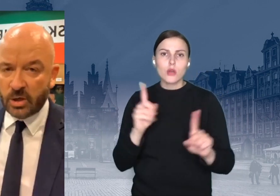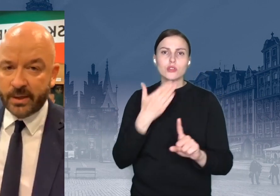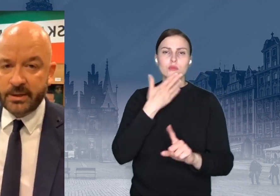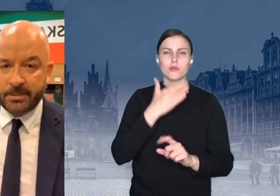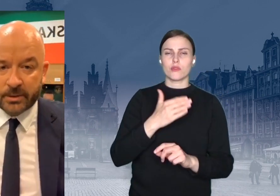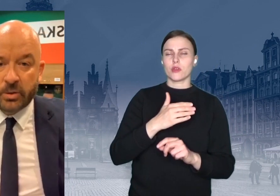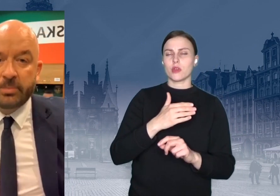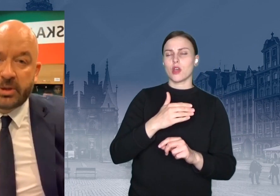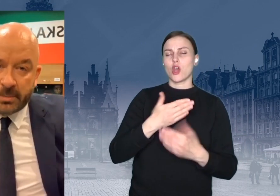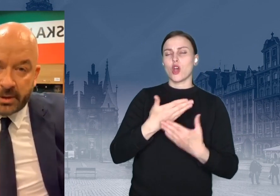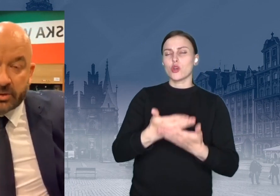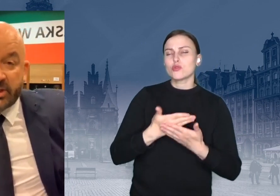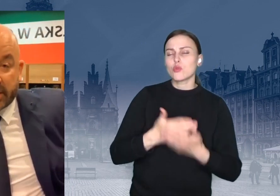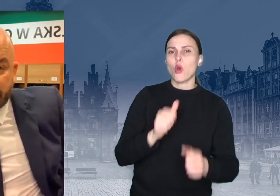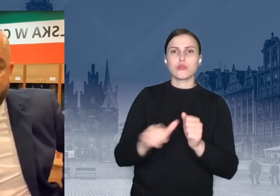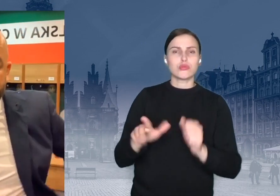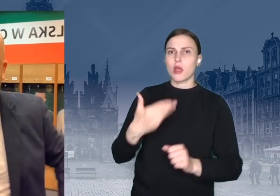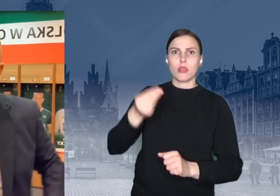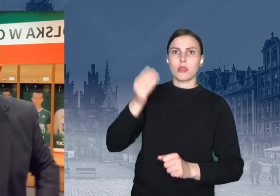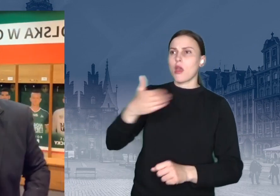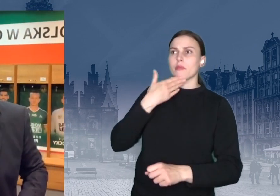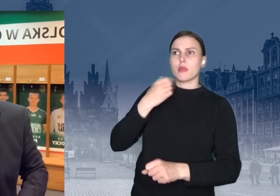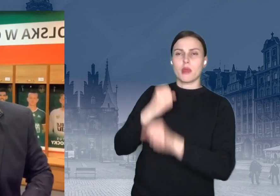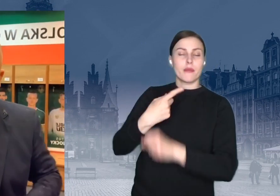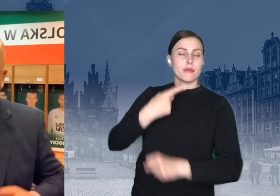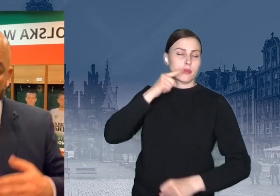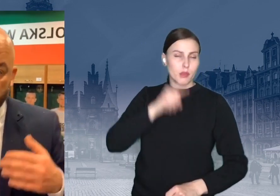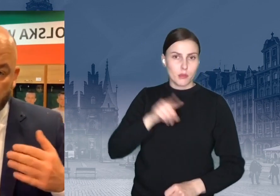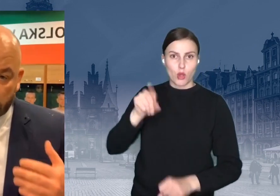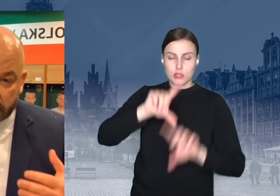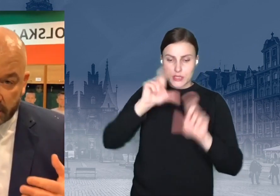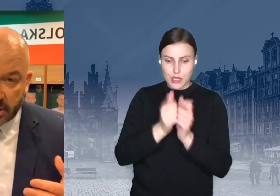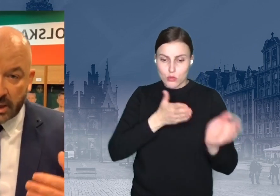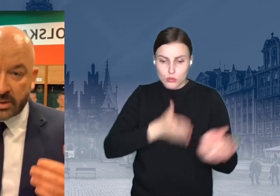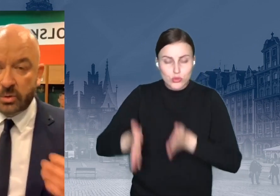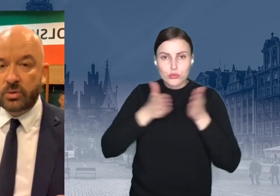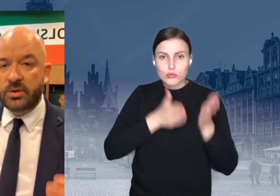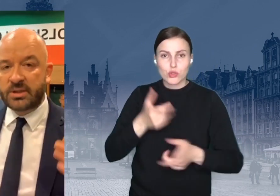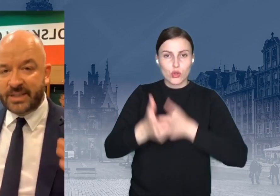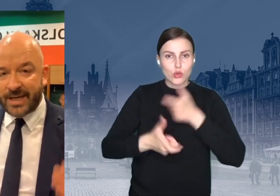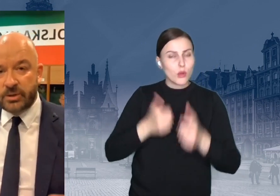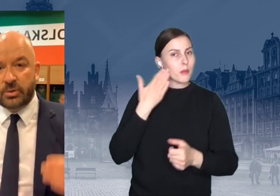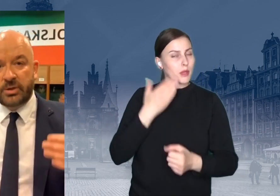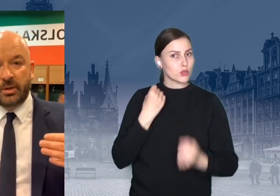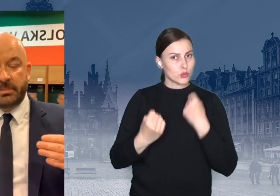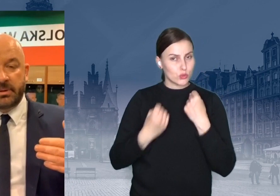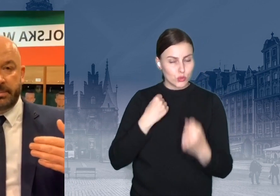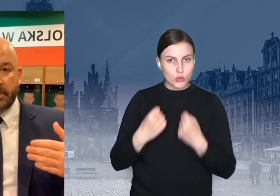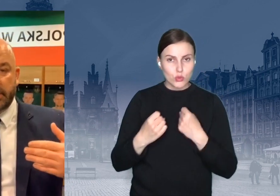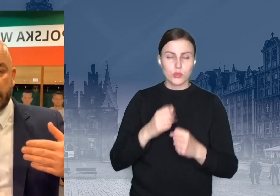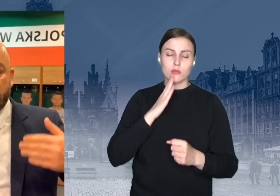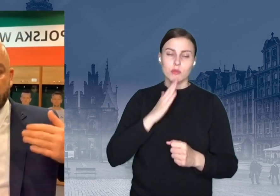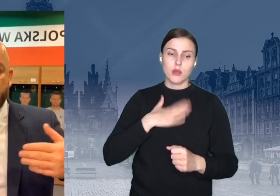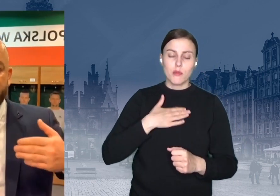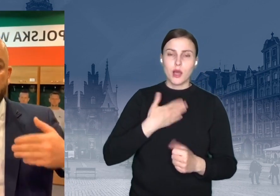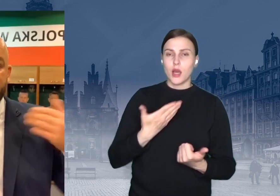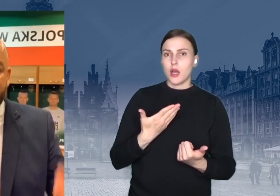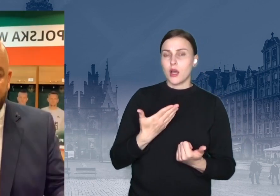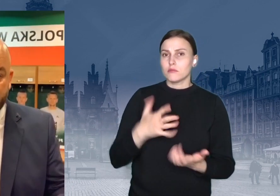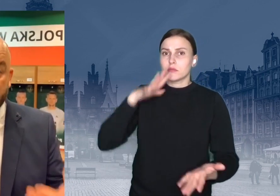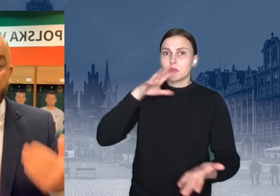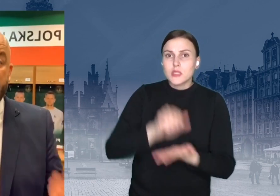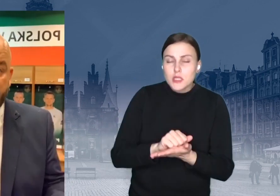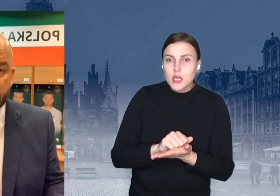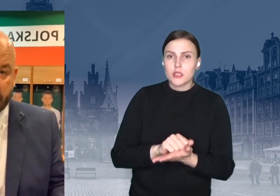w szkołach nie pracują, to się myli. Oni siedzą, naprawdę przygotowują się do trudnych zajęć, które są